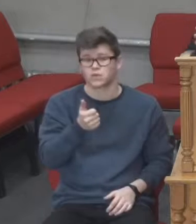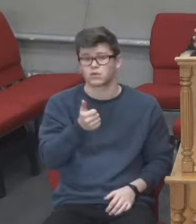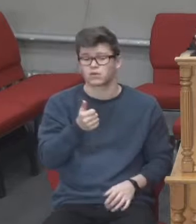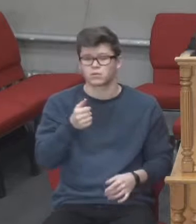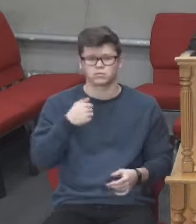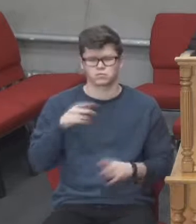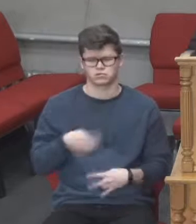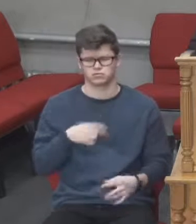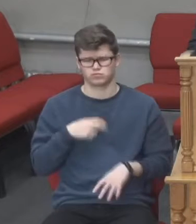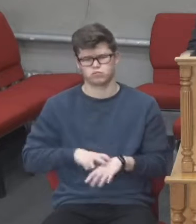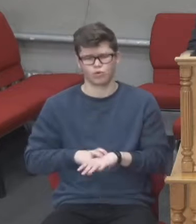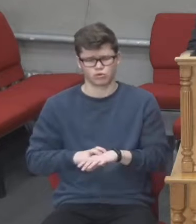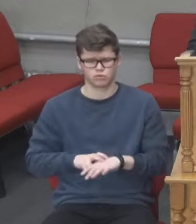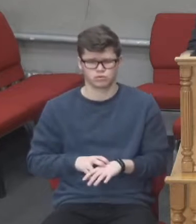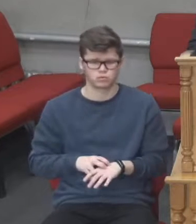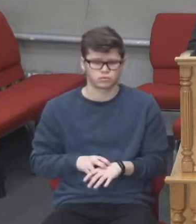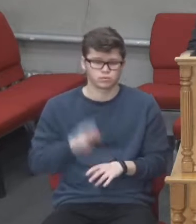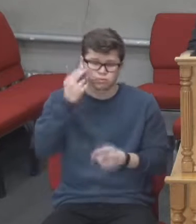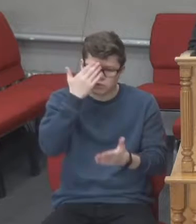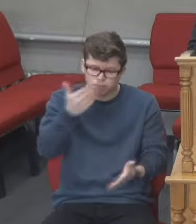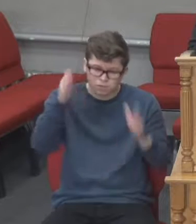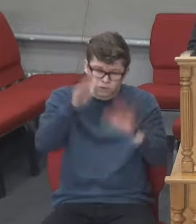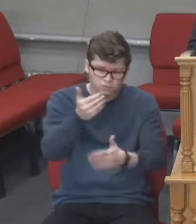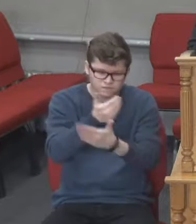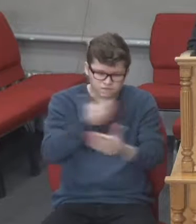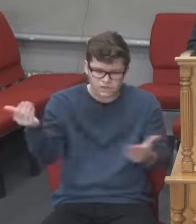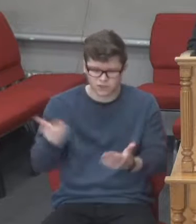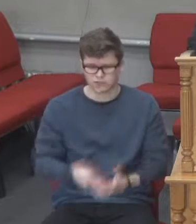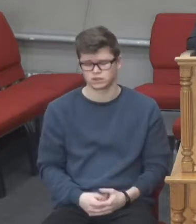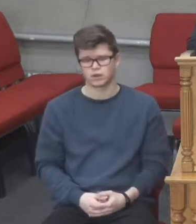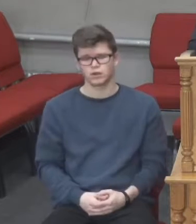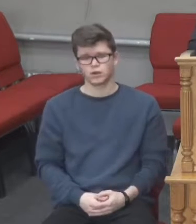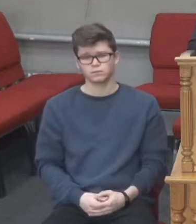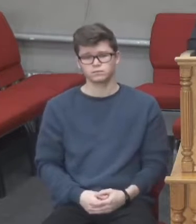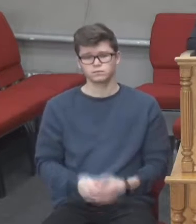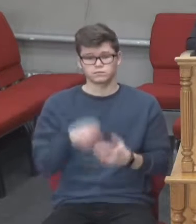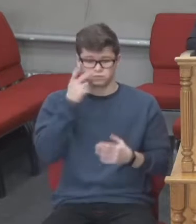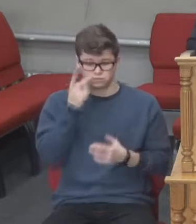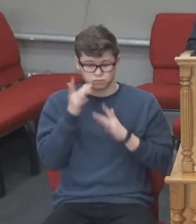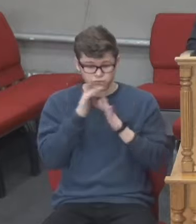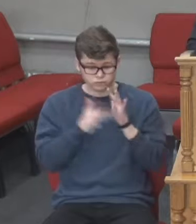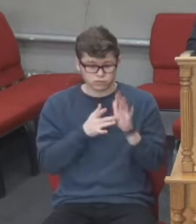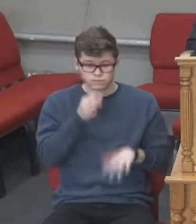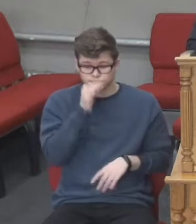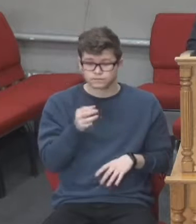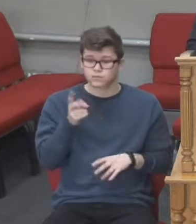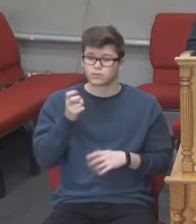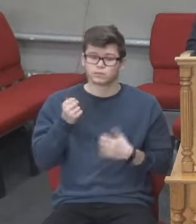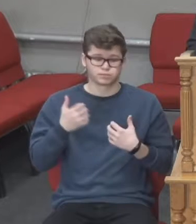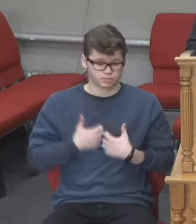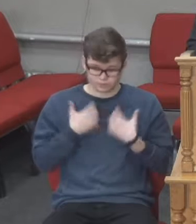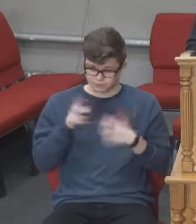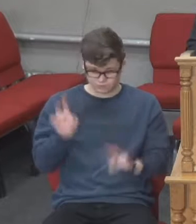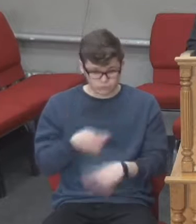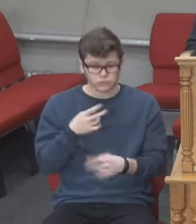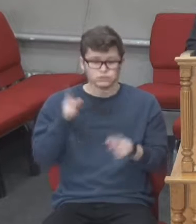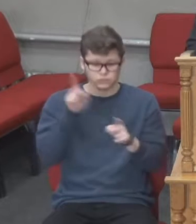будемо жити в страху. Нехай Бог нас благословить в тому. На слова Христа не лякайтеся, бо статись